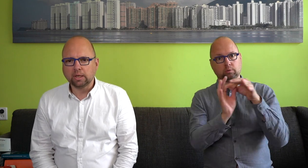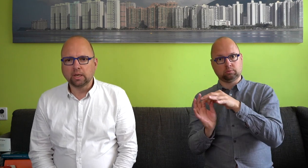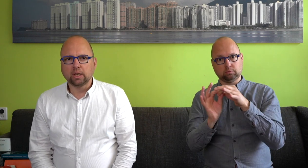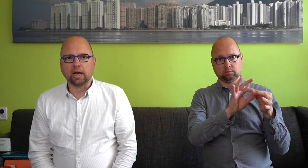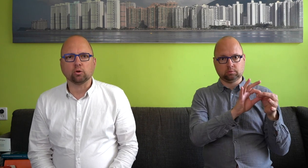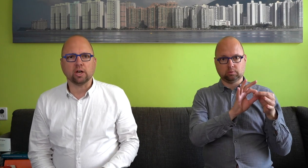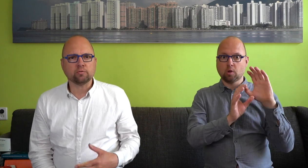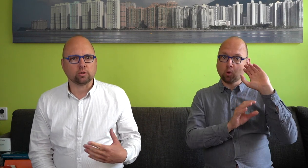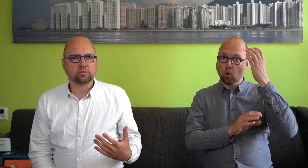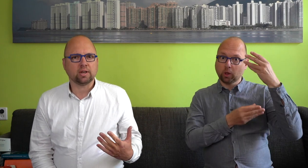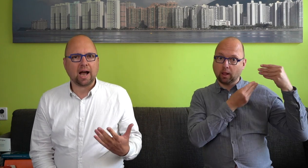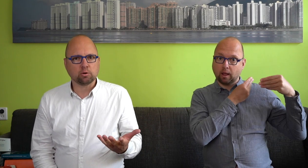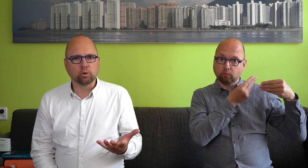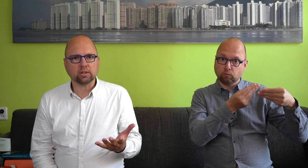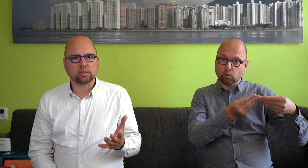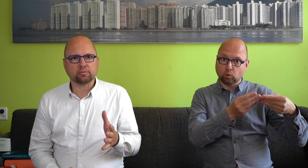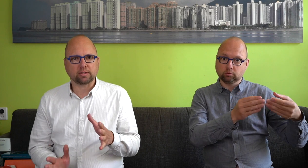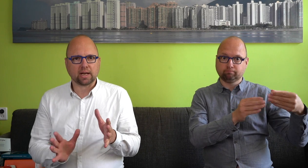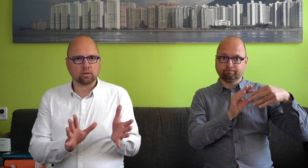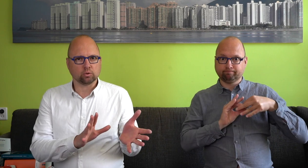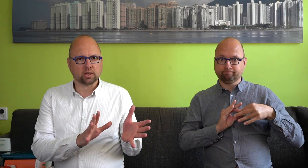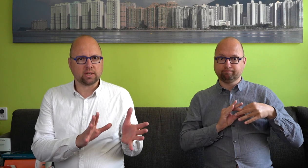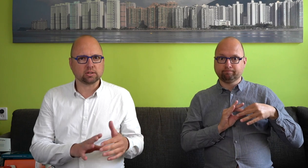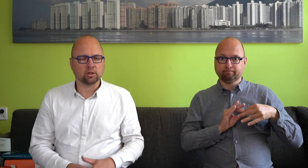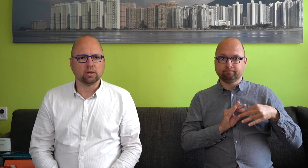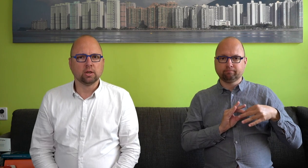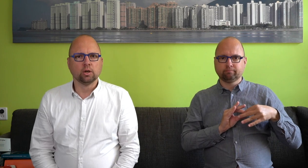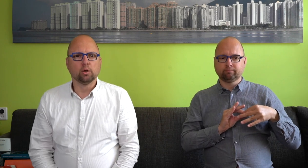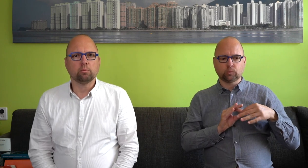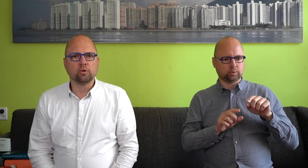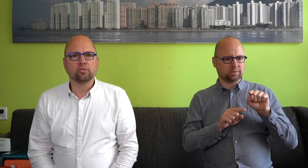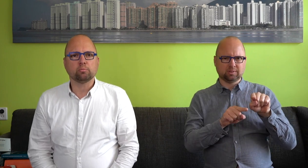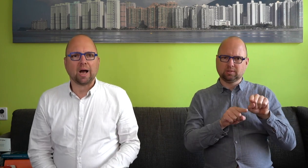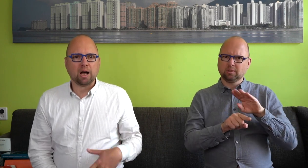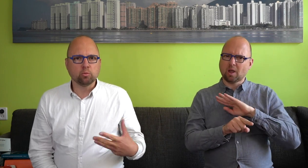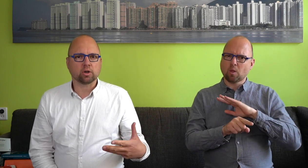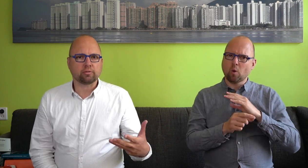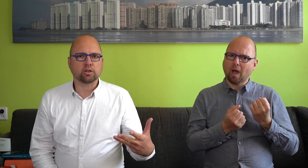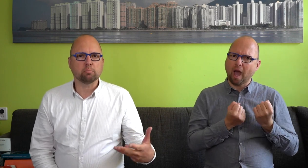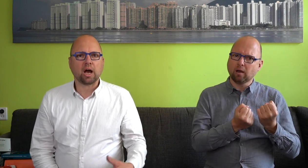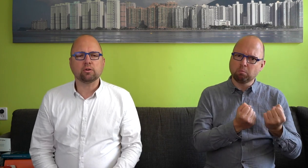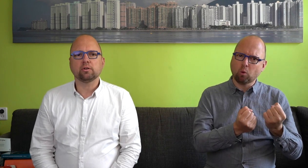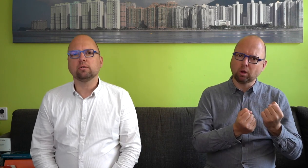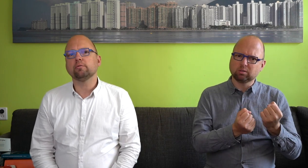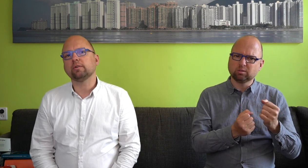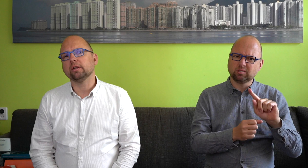En ook dat wordt aangemoedigd, en dat valt eigenlijk onder dat eerste punt, het aanmoedigen van het gebruik van